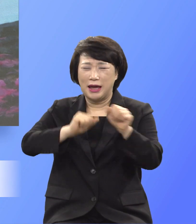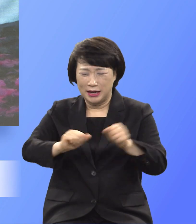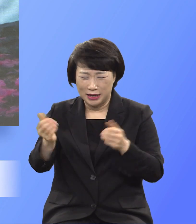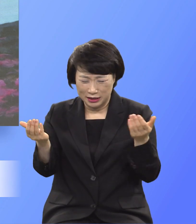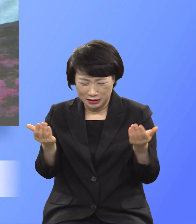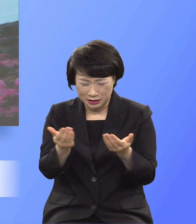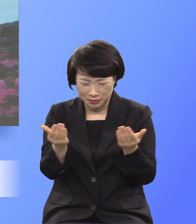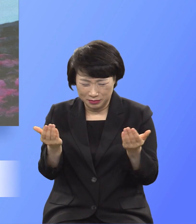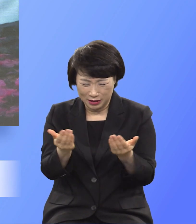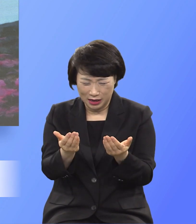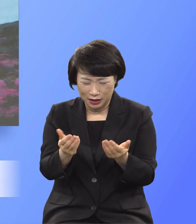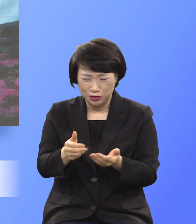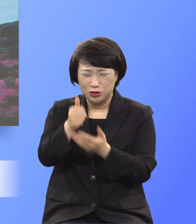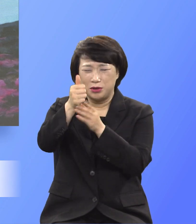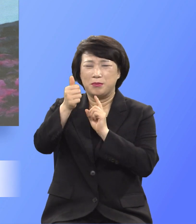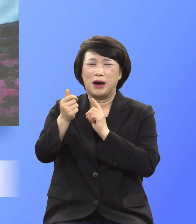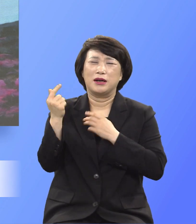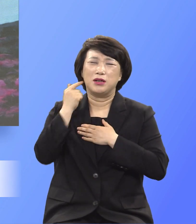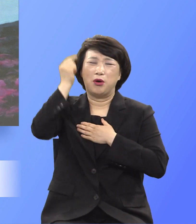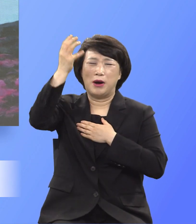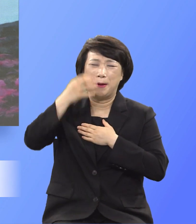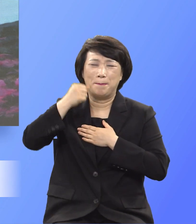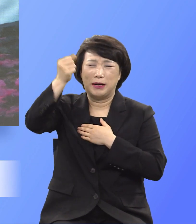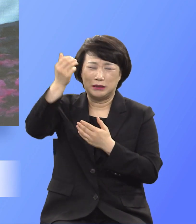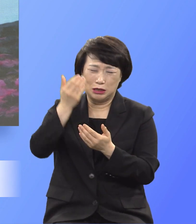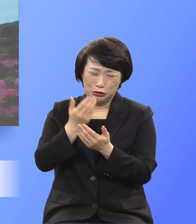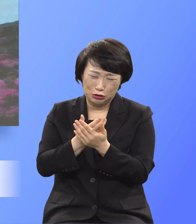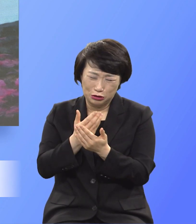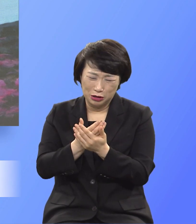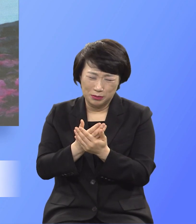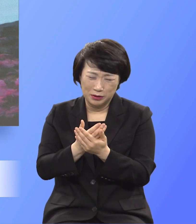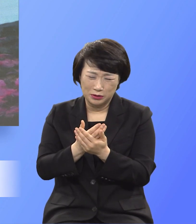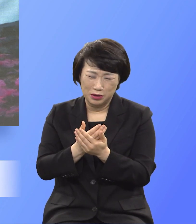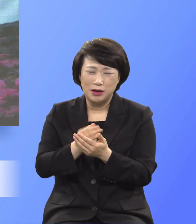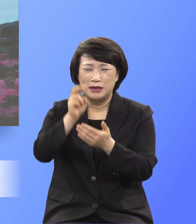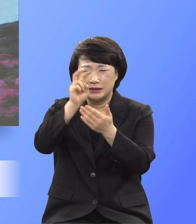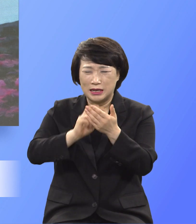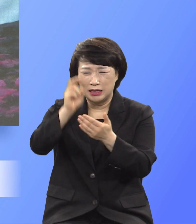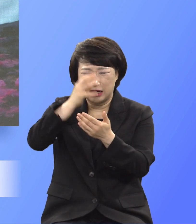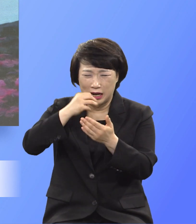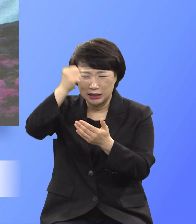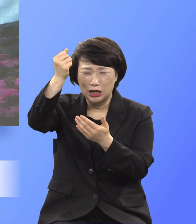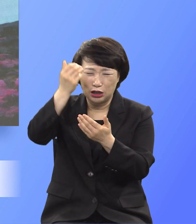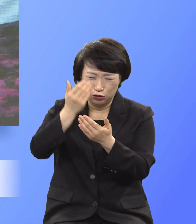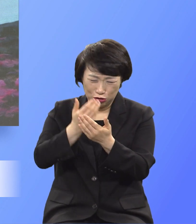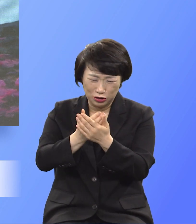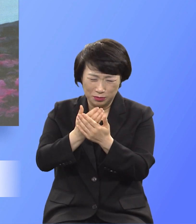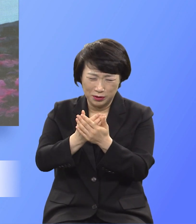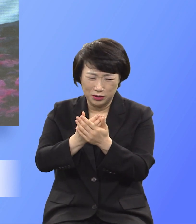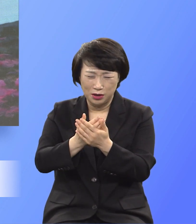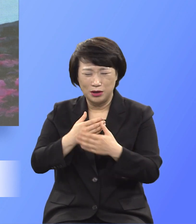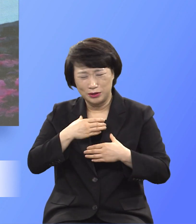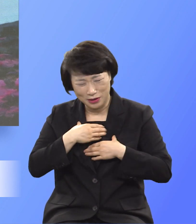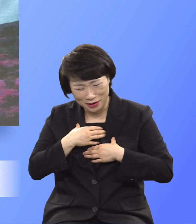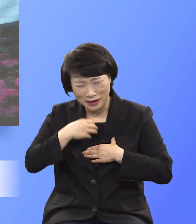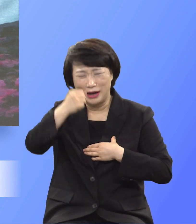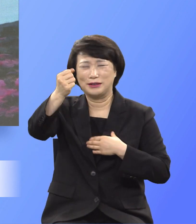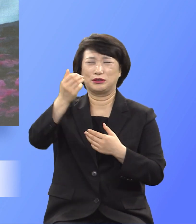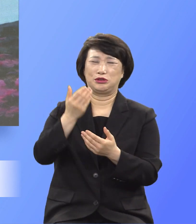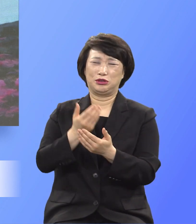주만 영광을 받으시옵소서 찬양을 받으시옵소서 경례를 받으시옵소서